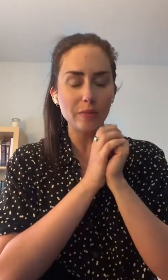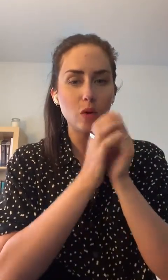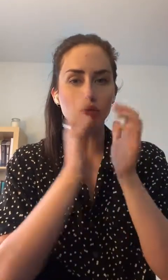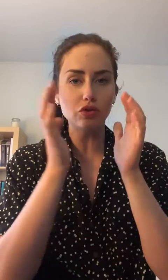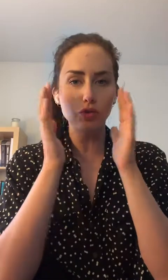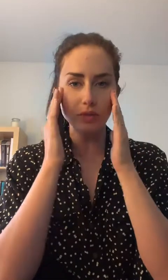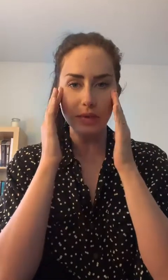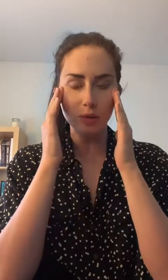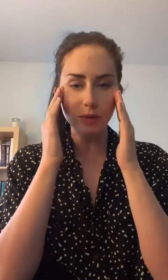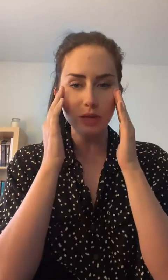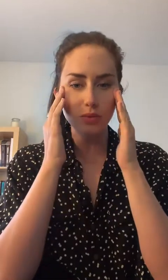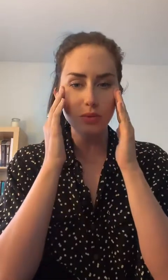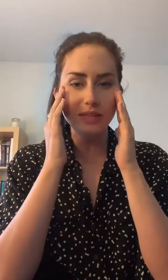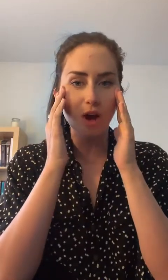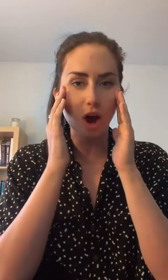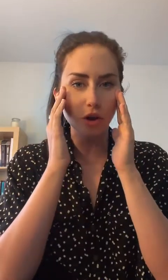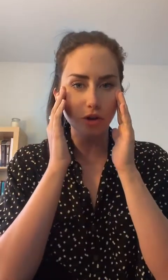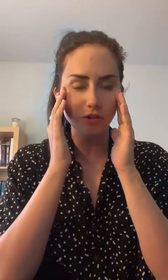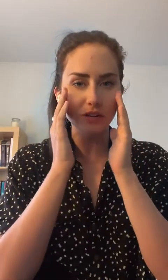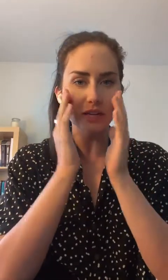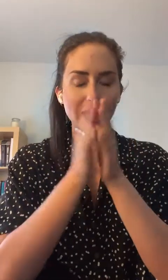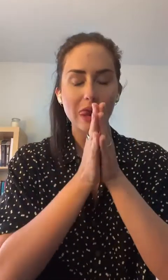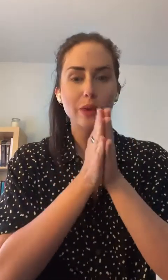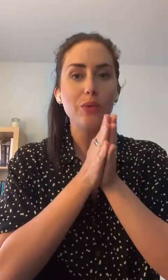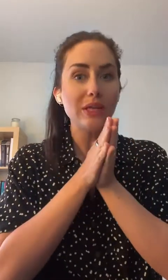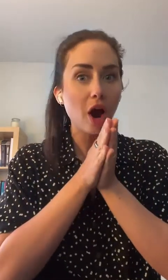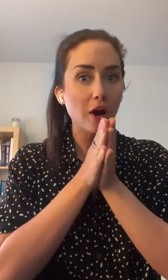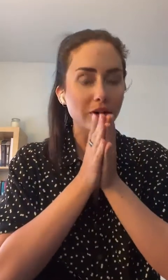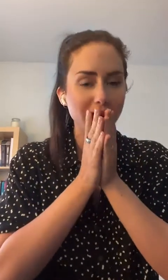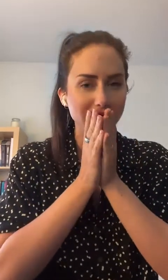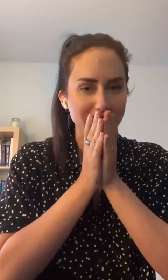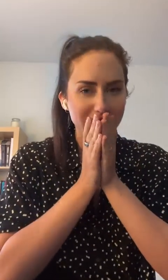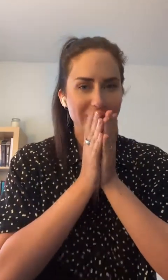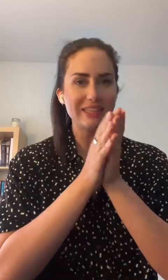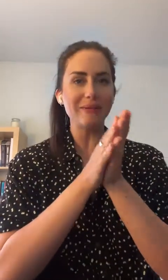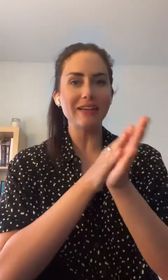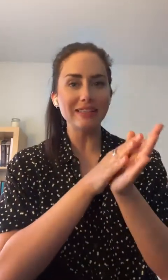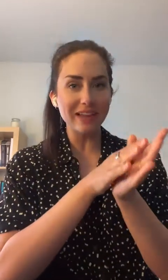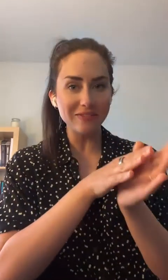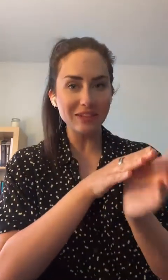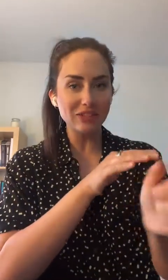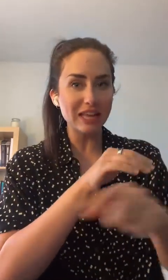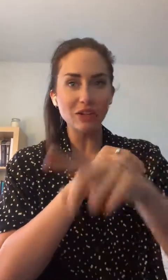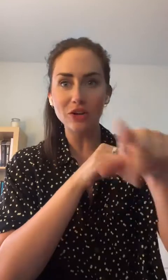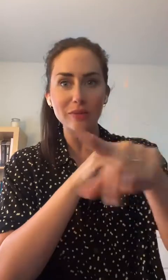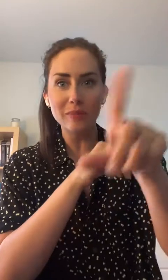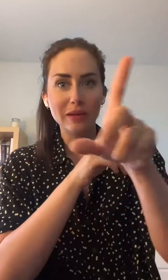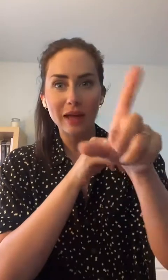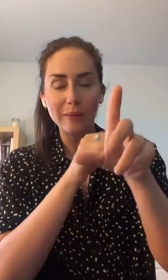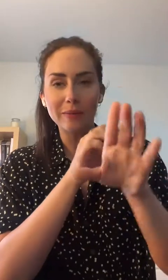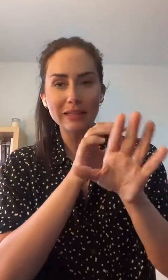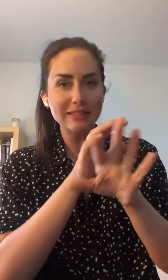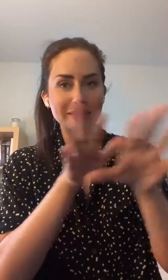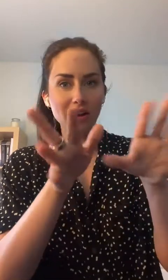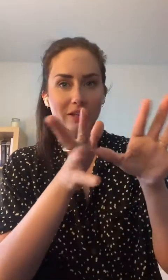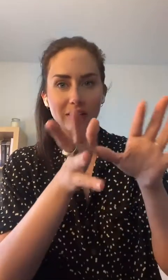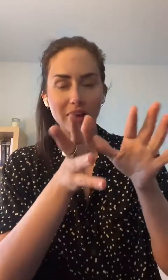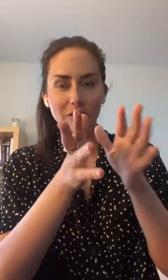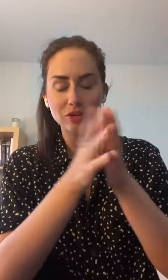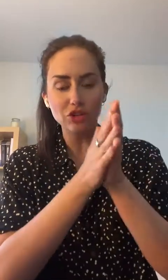mon dieu, ça m'a pris huit heures de revenir. Huit heures! J'étais pris dans le trafic jusqu'à comme à peu près 6h40, là,